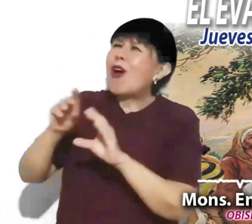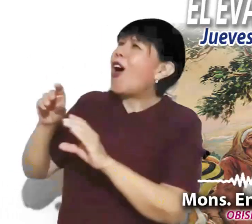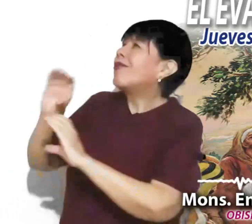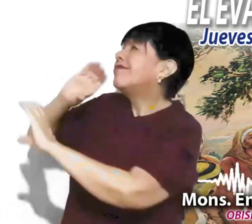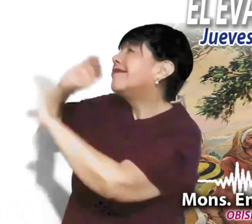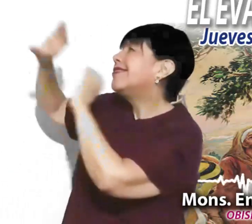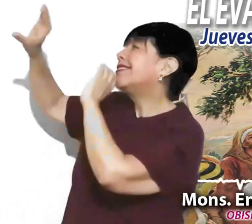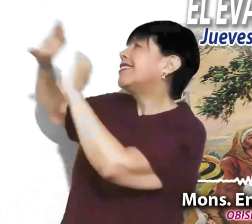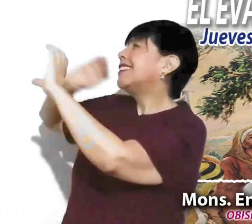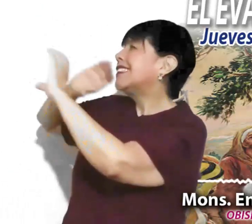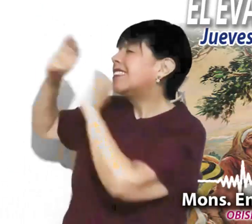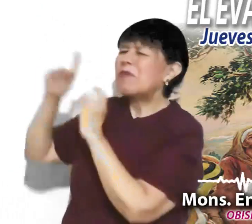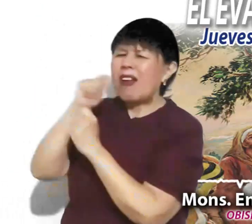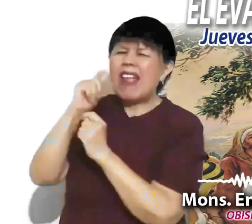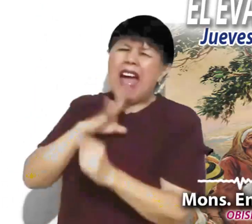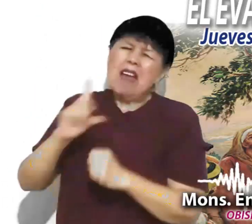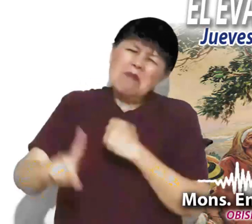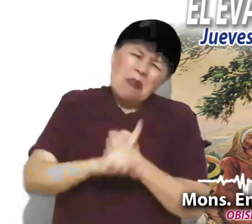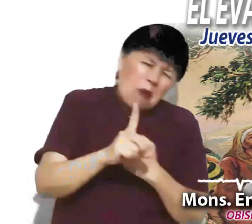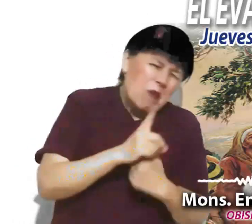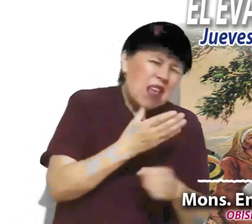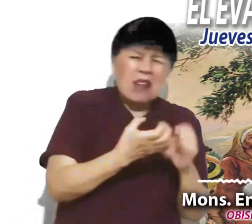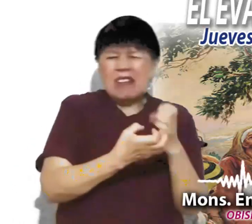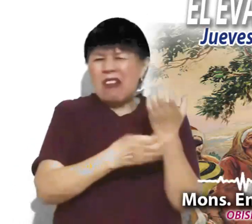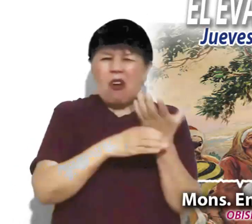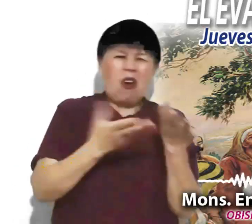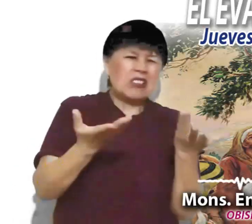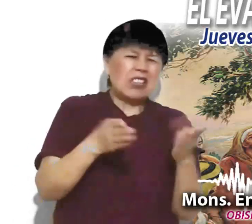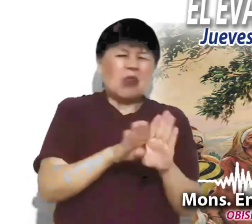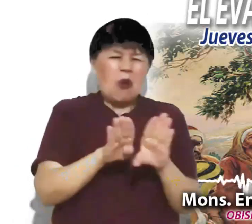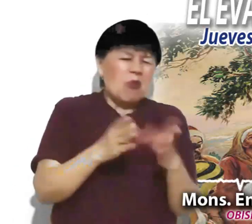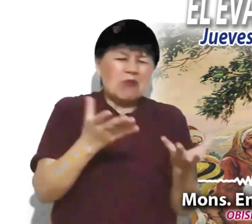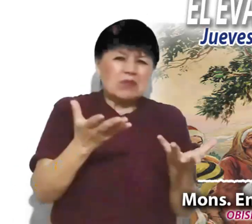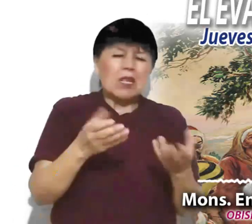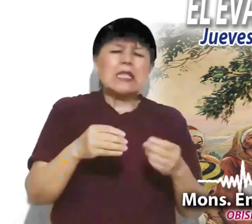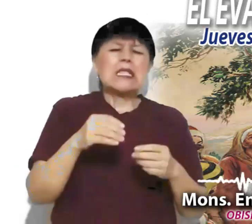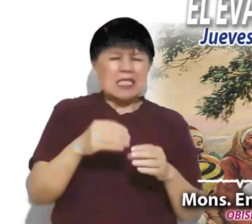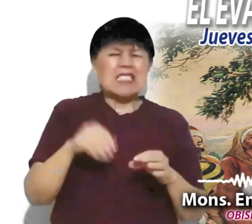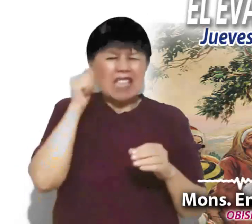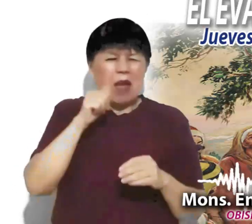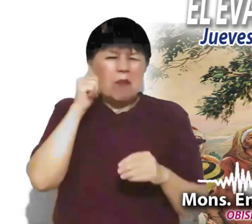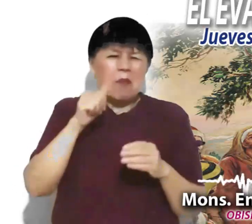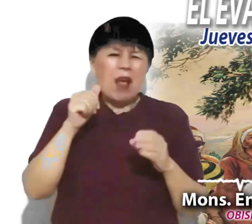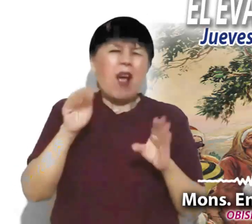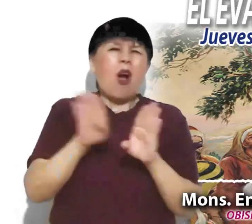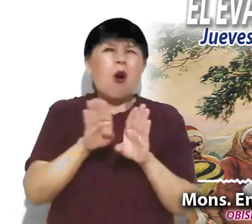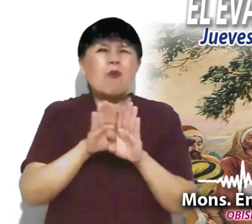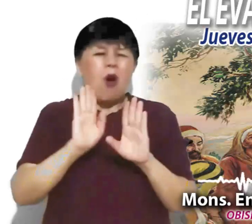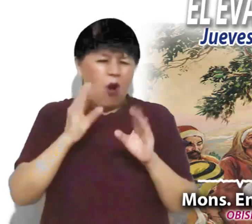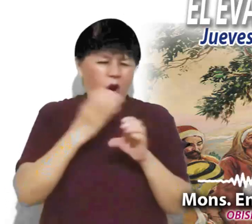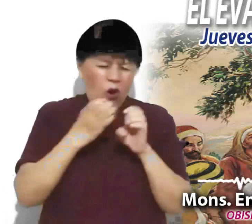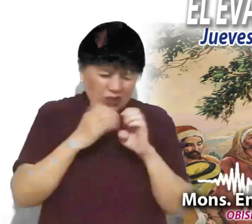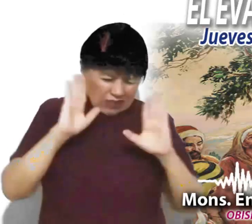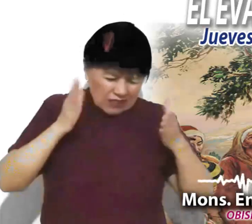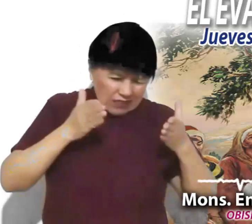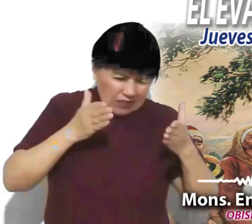Dios. A pesar de los muchos ruidos y de que se busca llenar los vacíos, ocupando a todas horas nuestros sentidos,